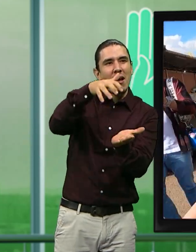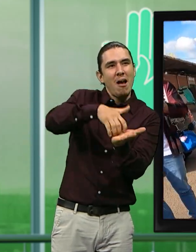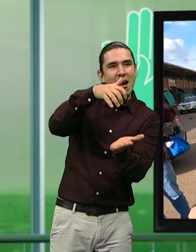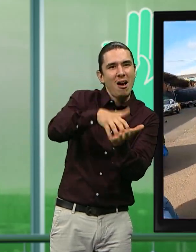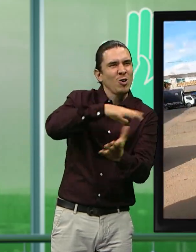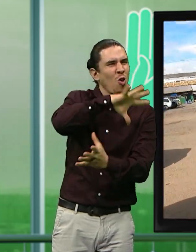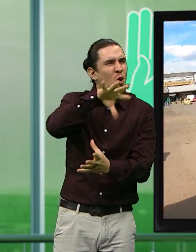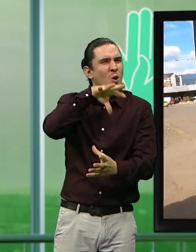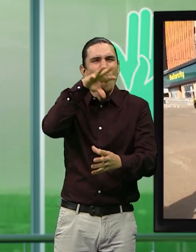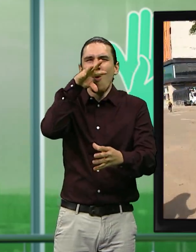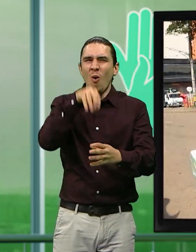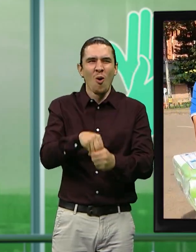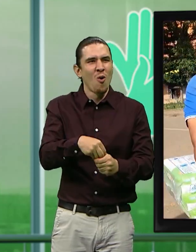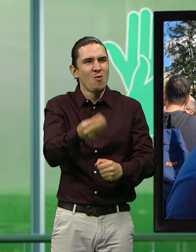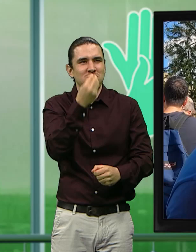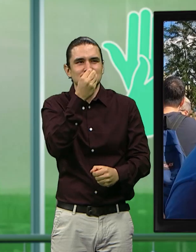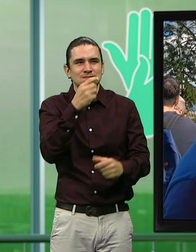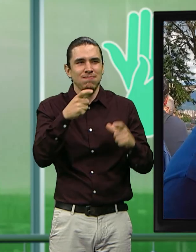pega, de todo.